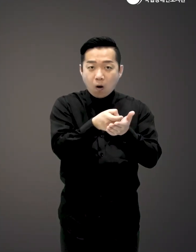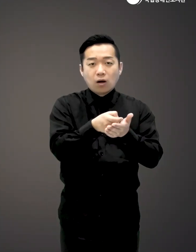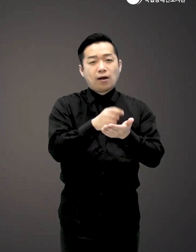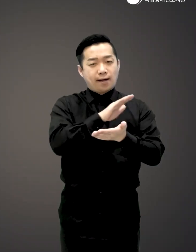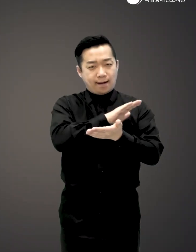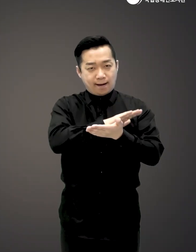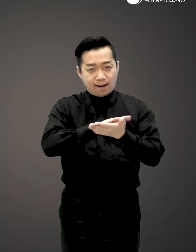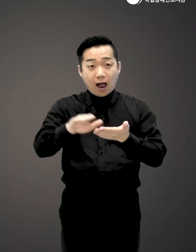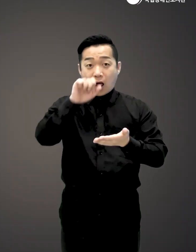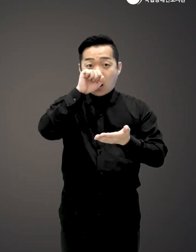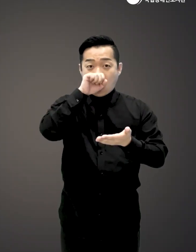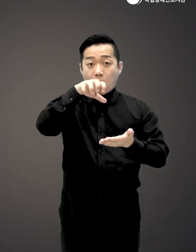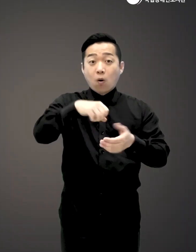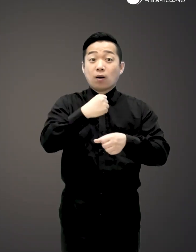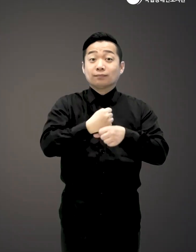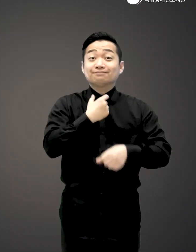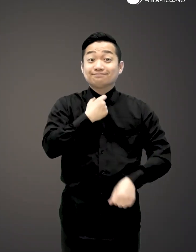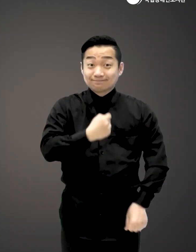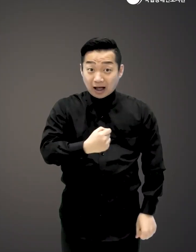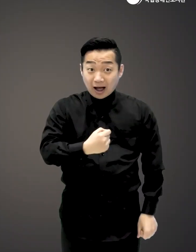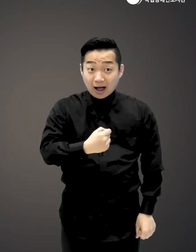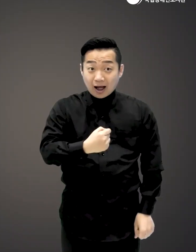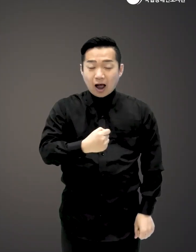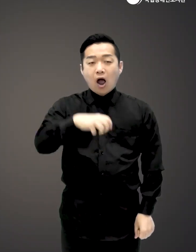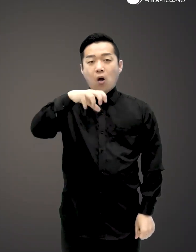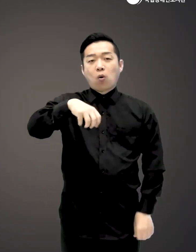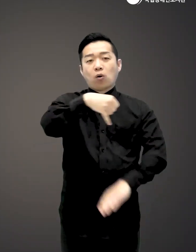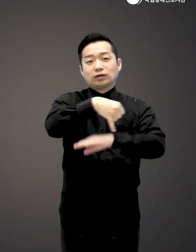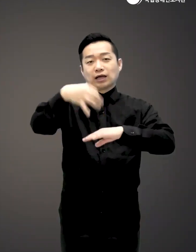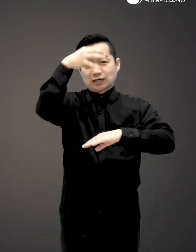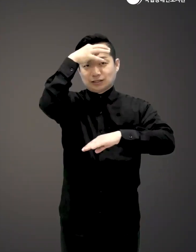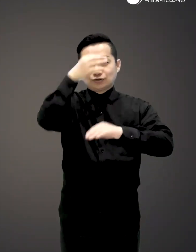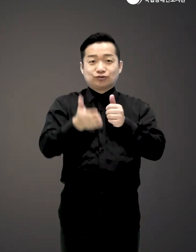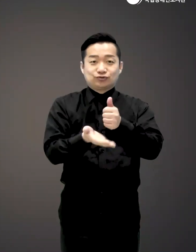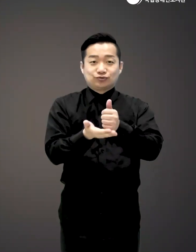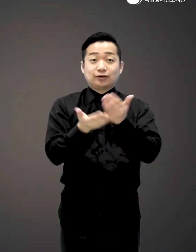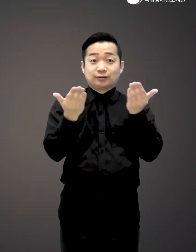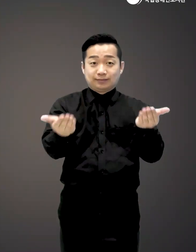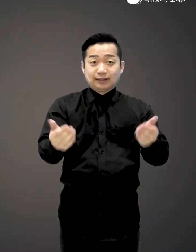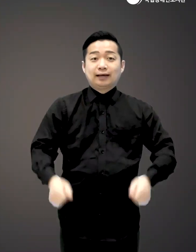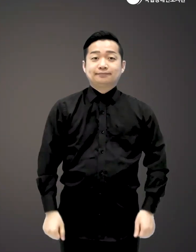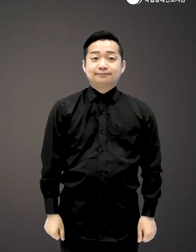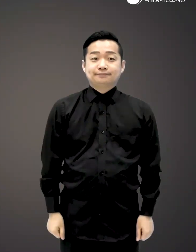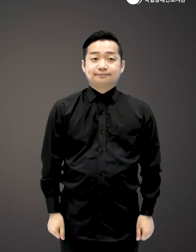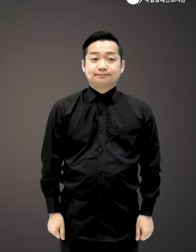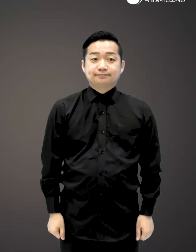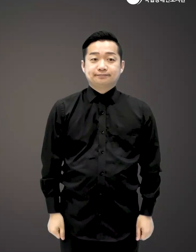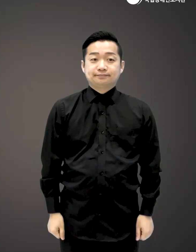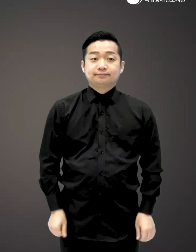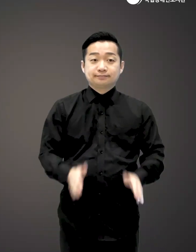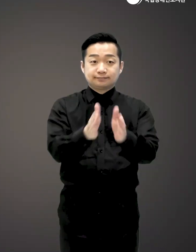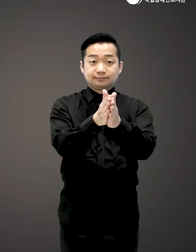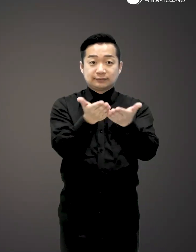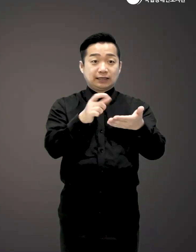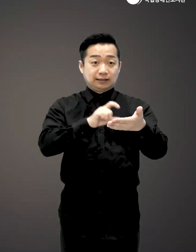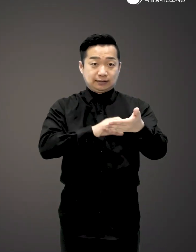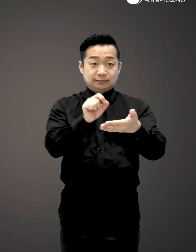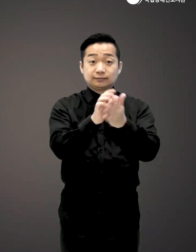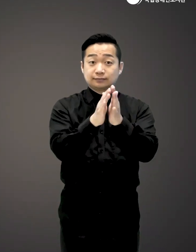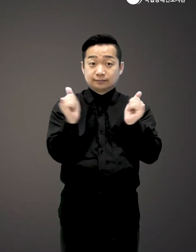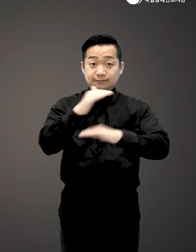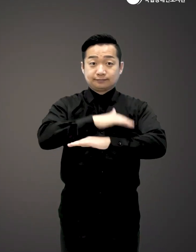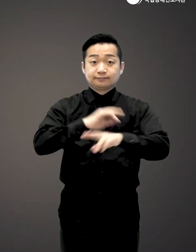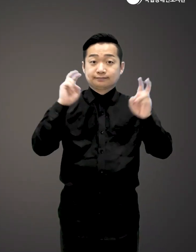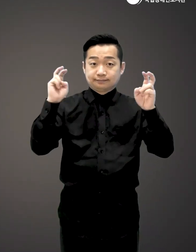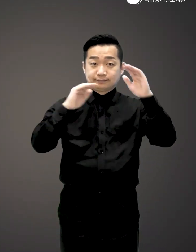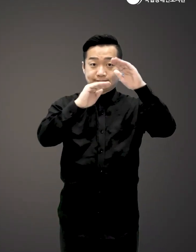보다 쾌적한 당신의 공간을 만들고 싶으시다면 책 공간 디자인의 기술을 추천드립니다 저자 가와카미